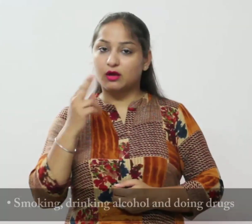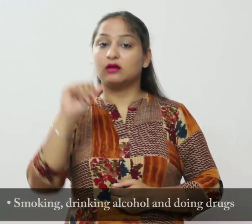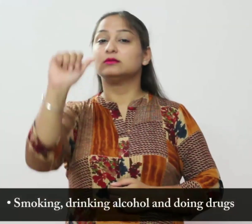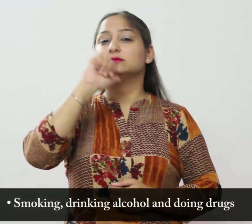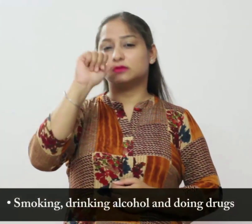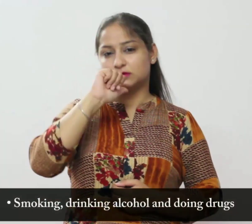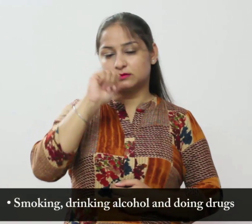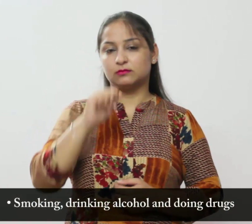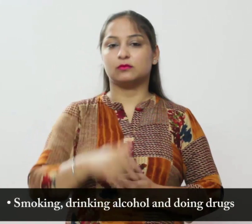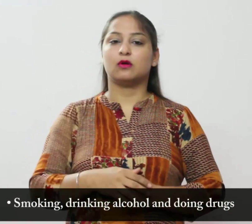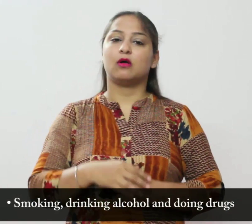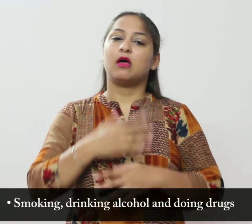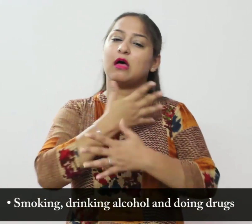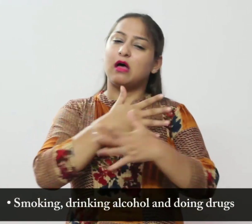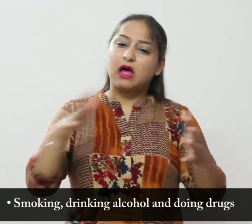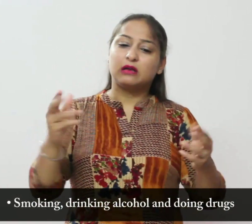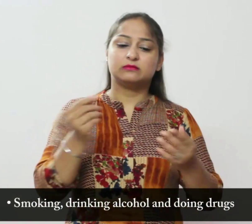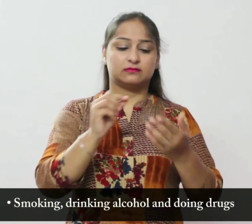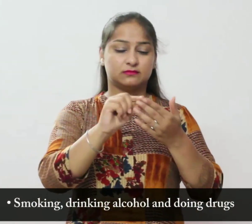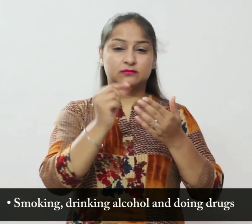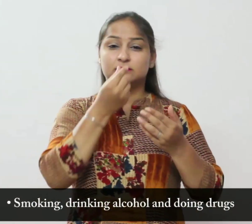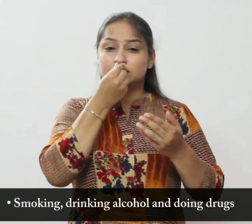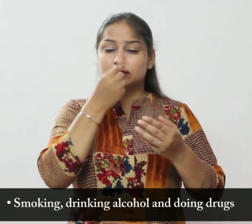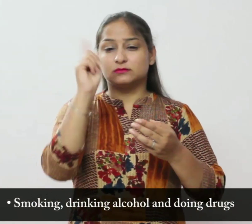धूम्र पान, शराब पीना और ड्रक्स करना